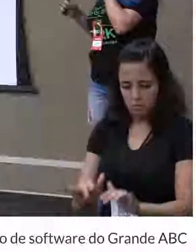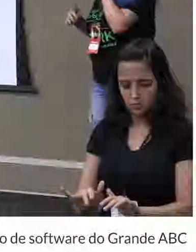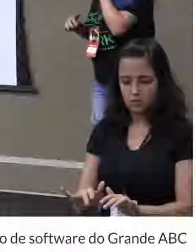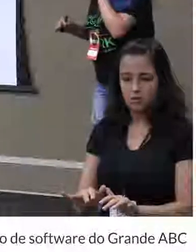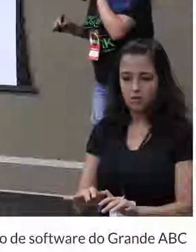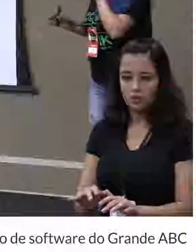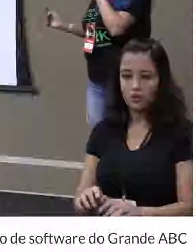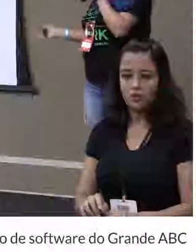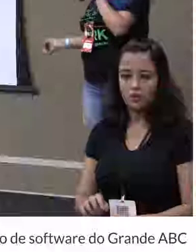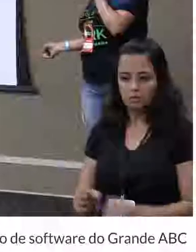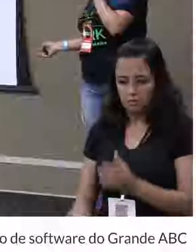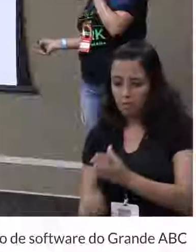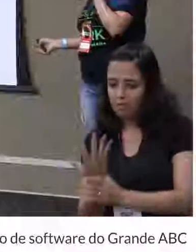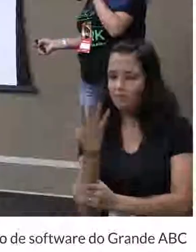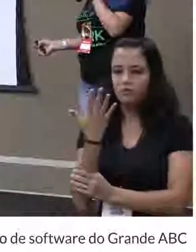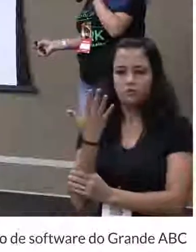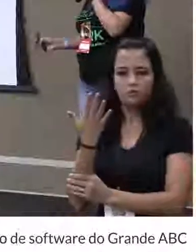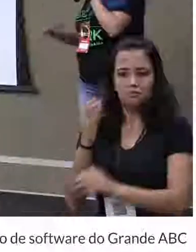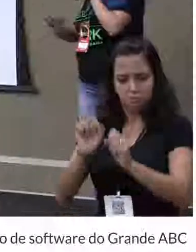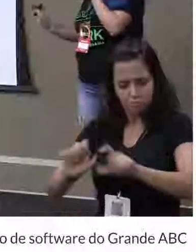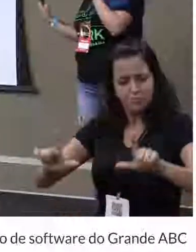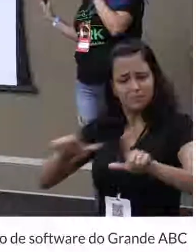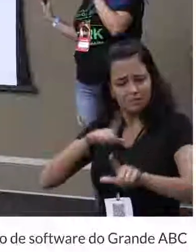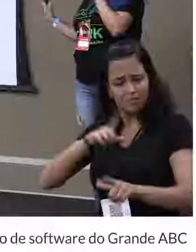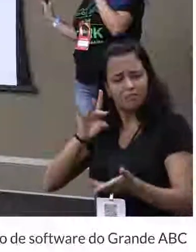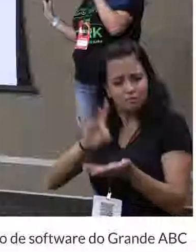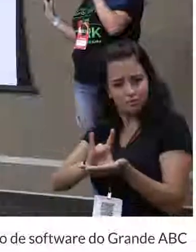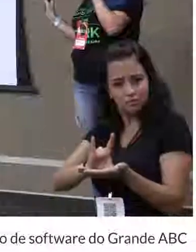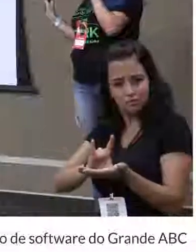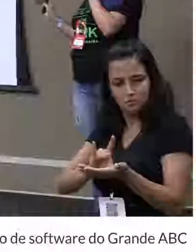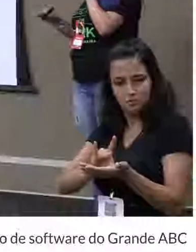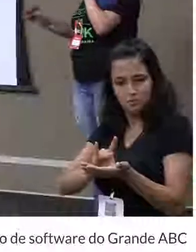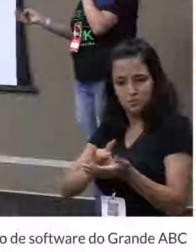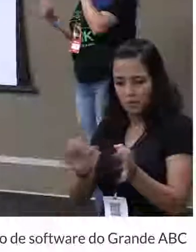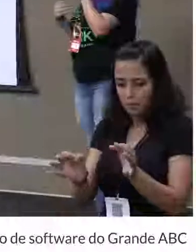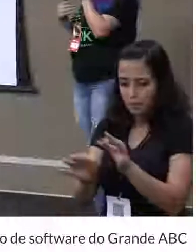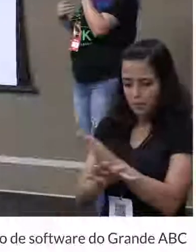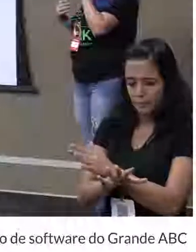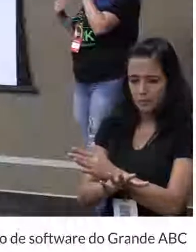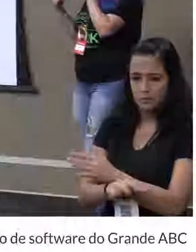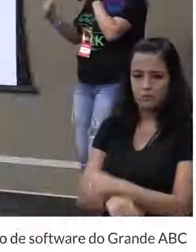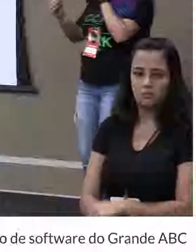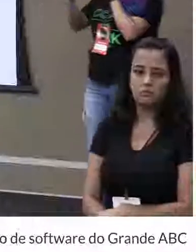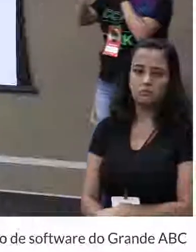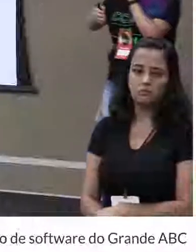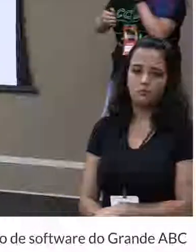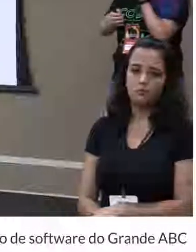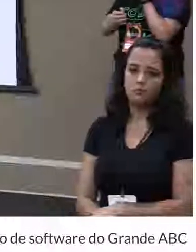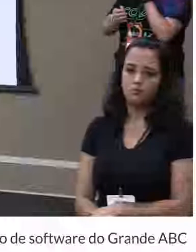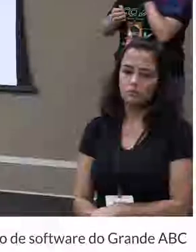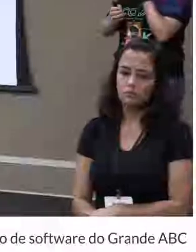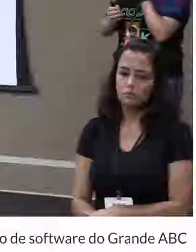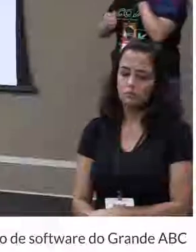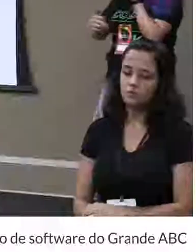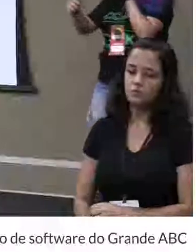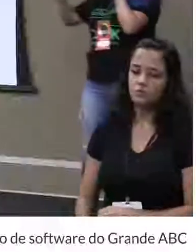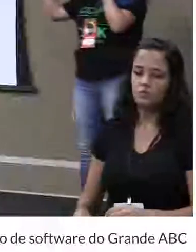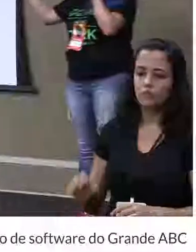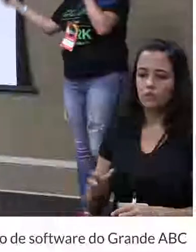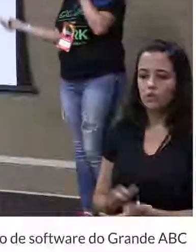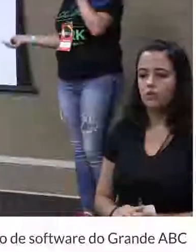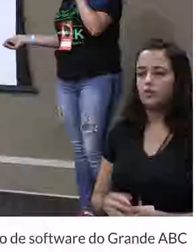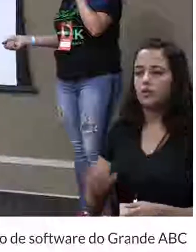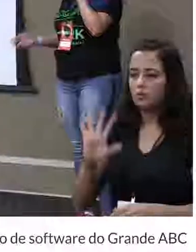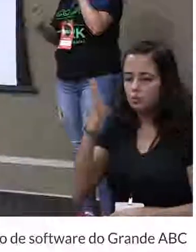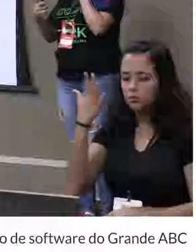e magicamente ele existe. Ele realmente existe. Pronto. Resolvemos nosso problema. A gente desenvolve a nossa solução e a gente